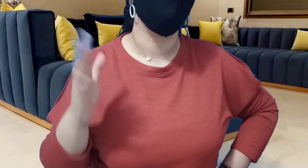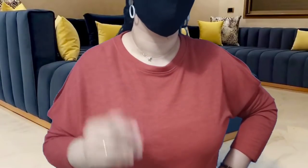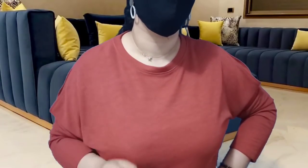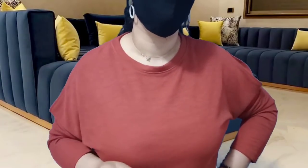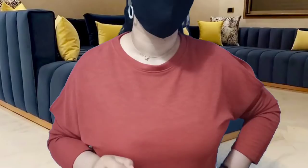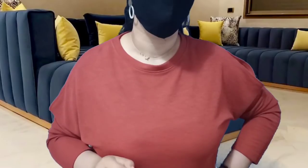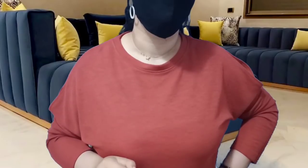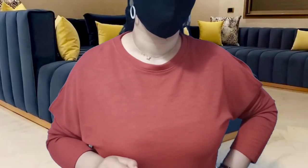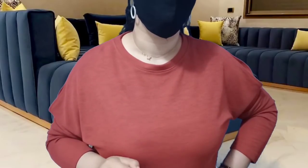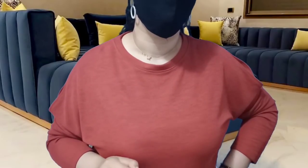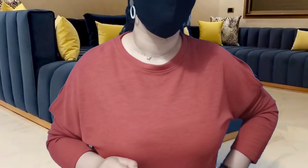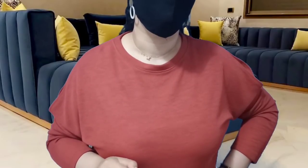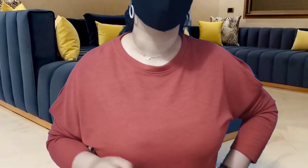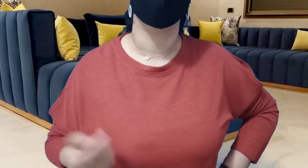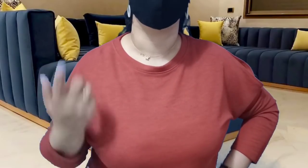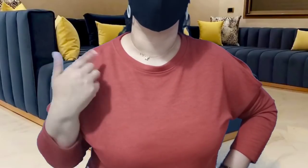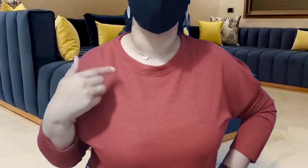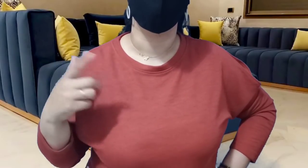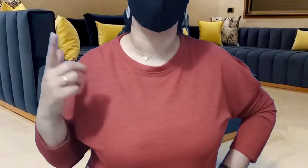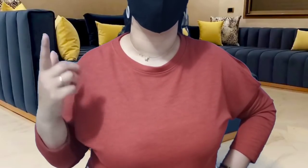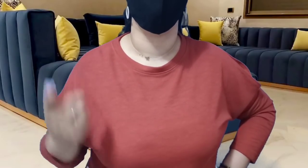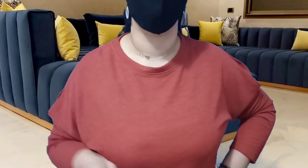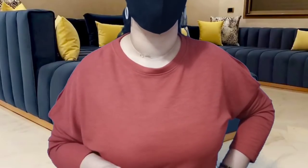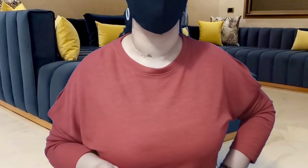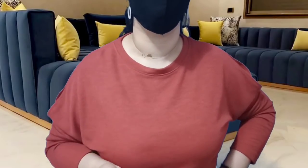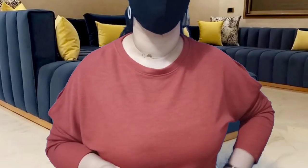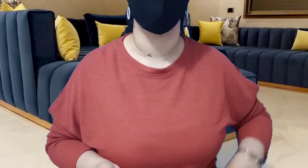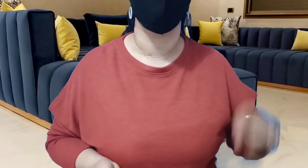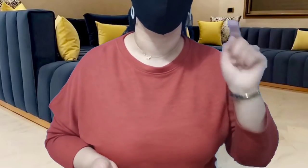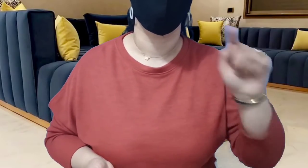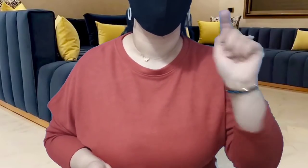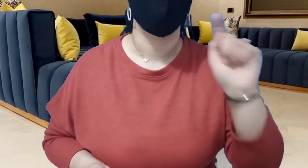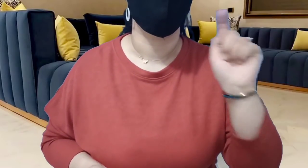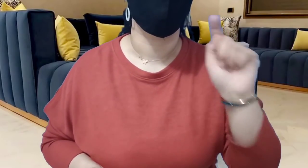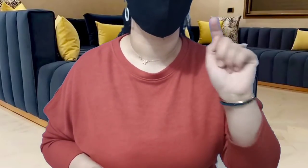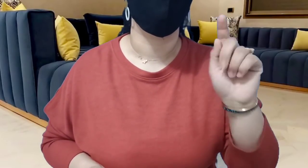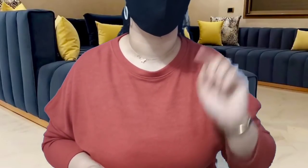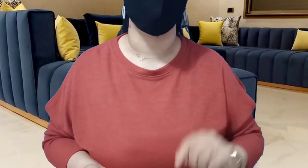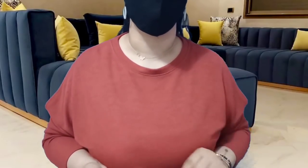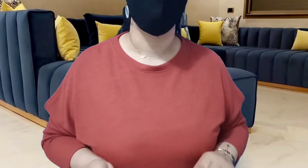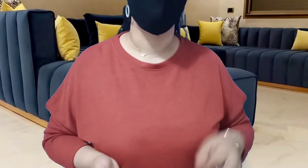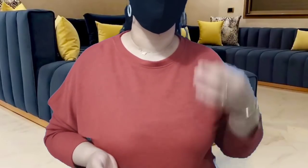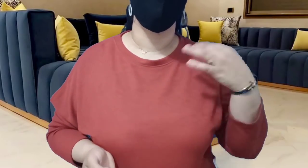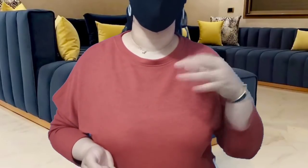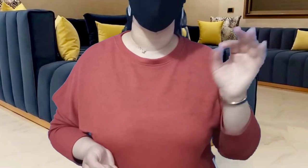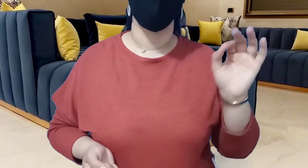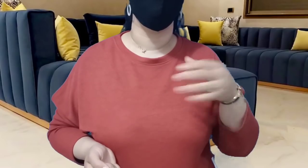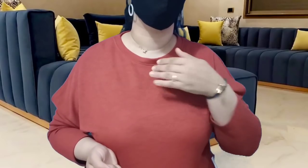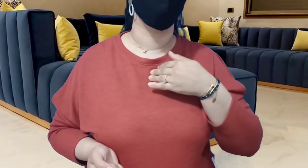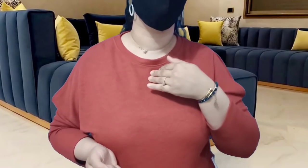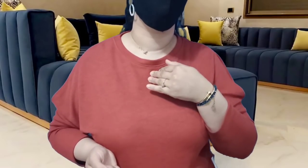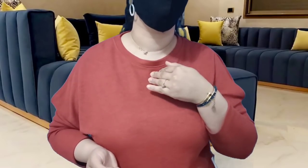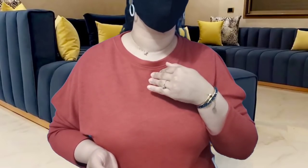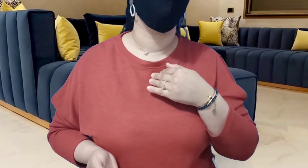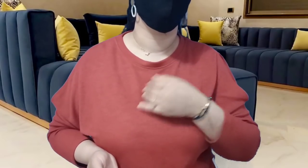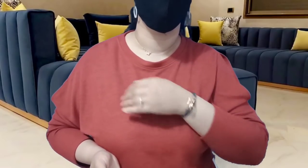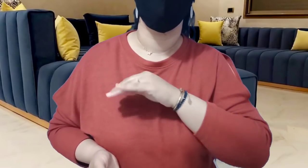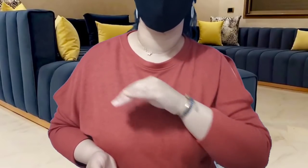المونت هذا باش هنا تعارفوه راه كي خطط الساميرا باش يوصخ ليها الصمع ديالا لكن